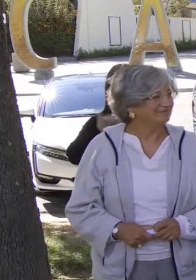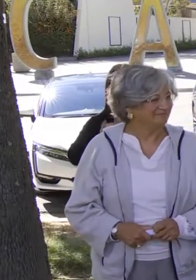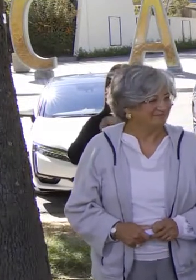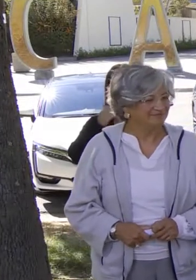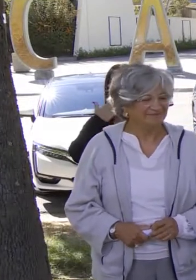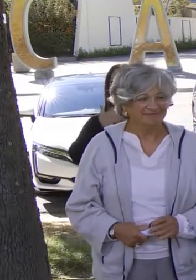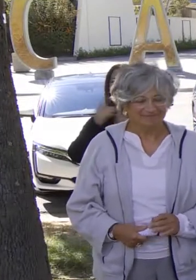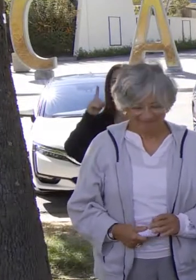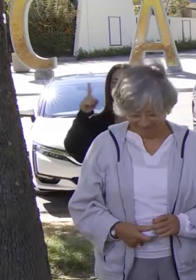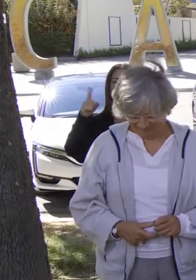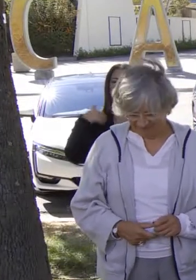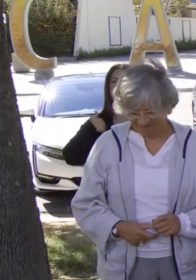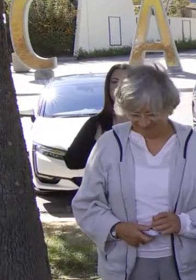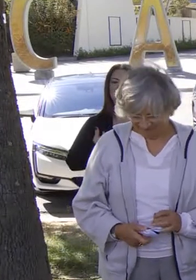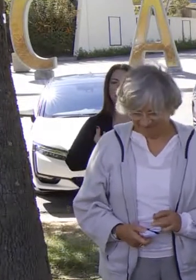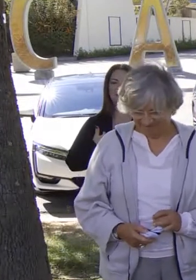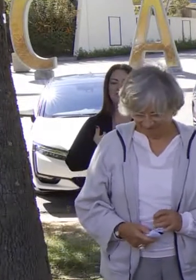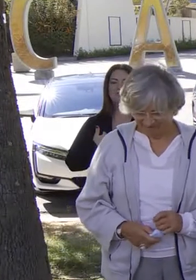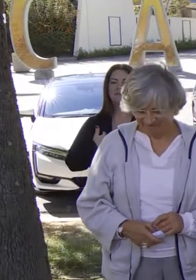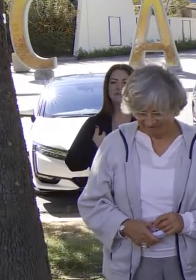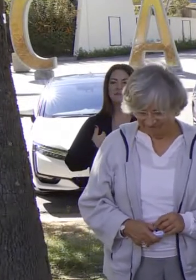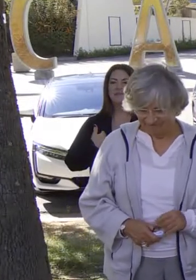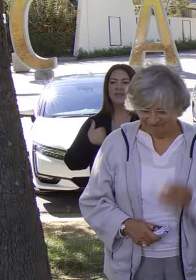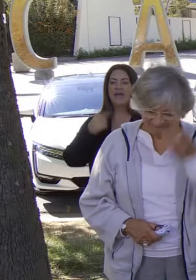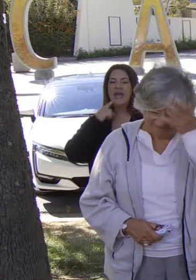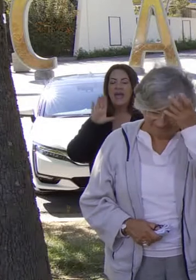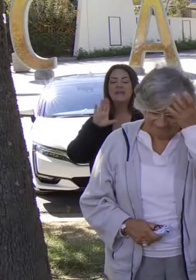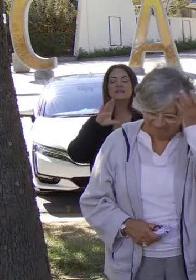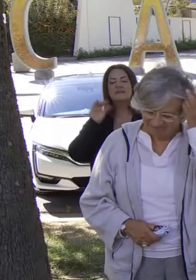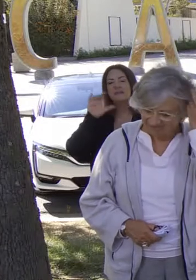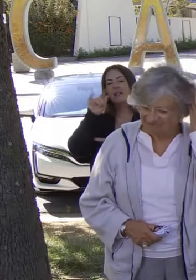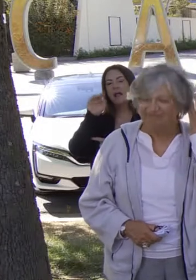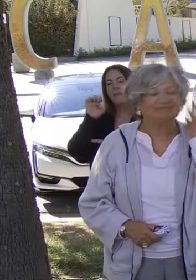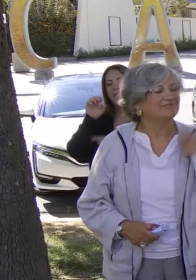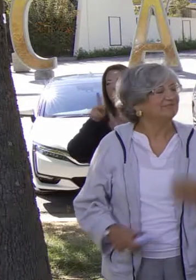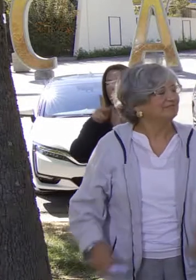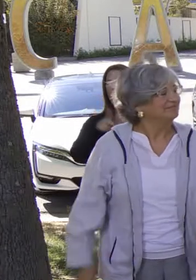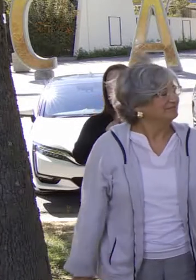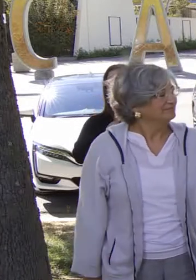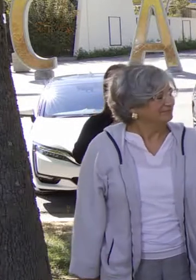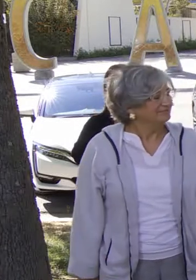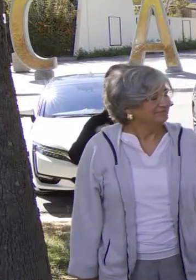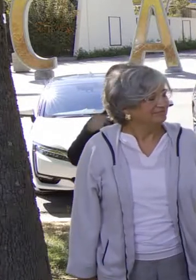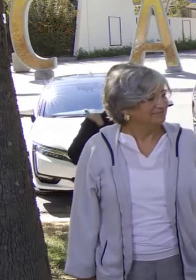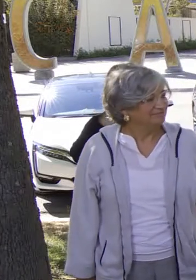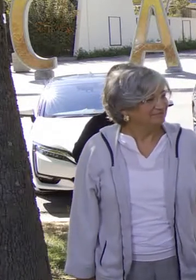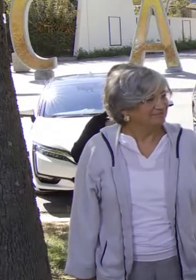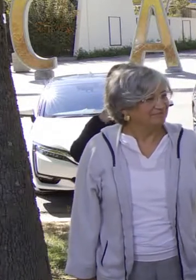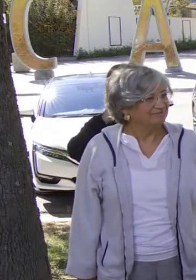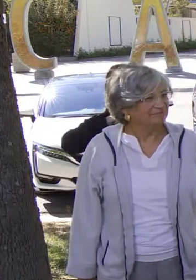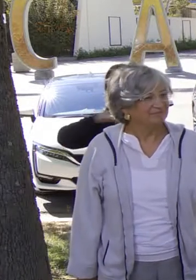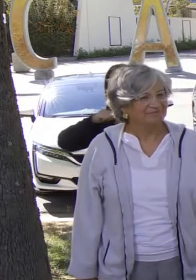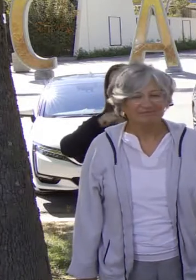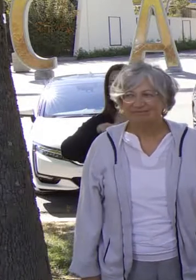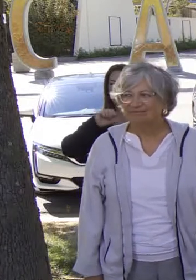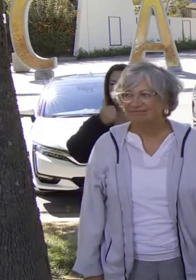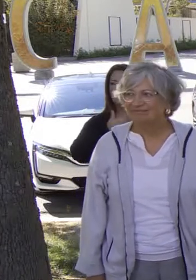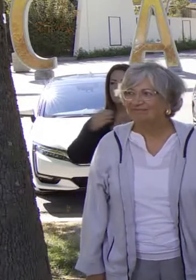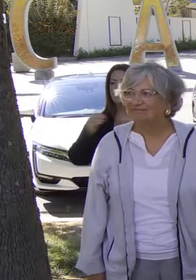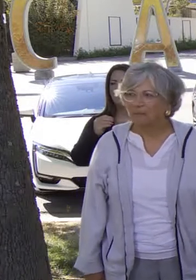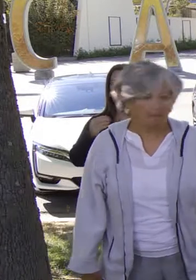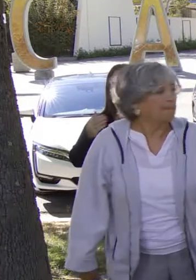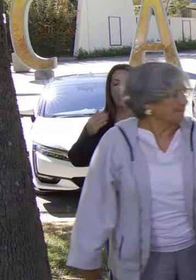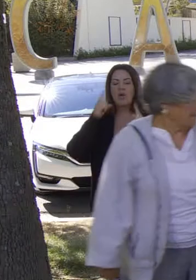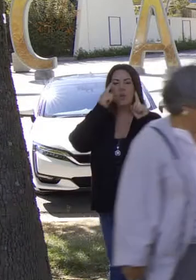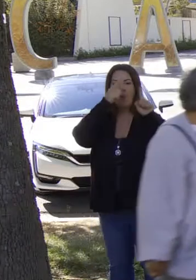que hay algo de fatiga en cuanto a las normas del ambiente. Titubeábamos